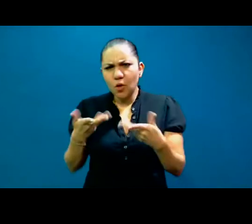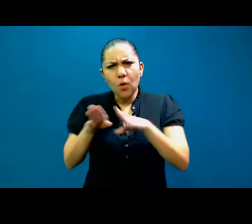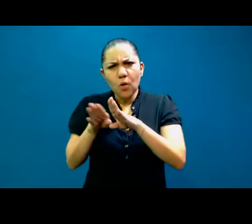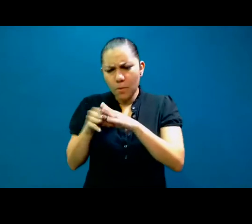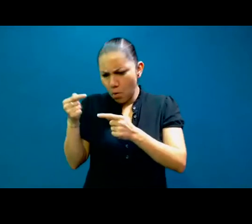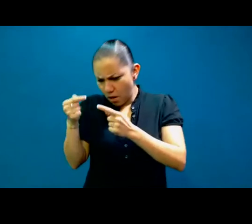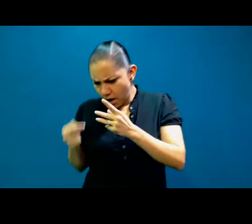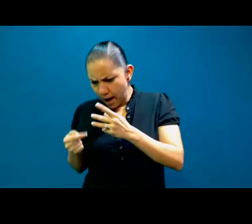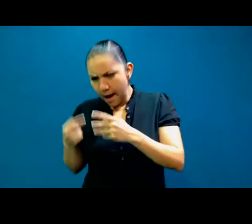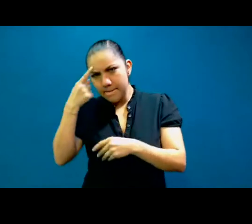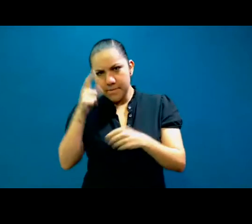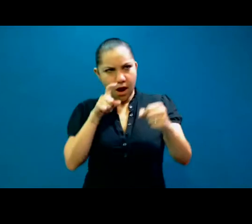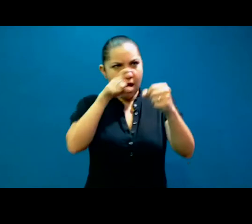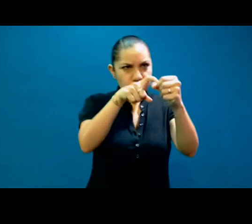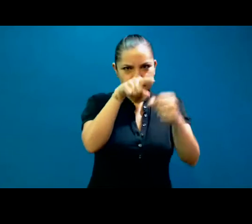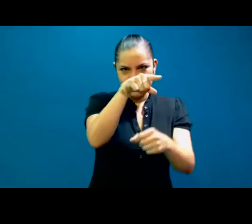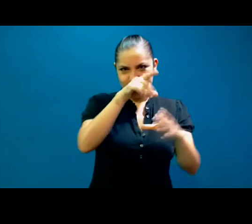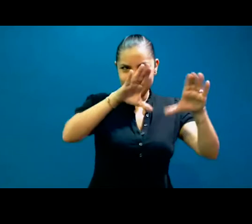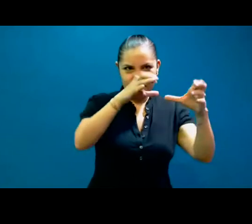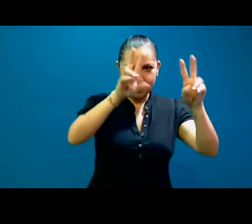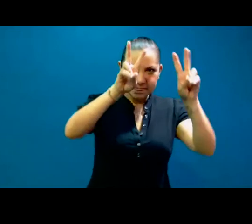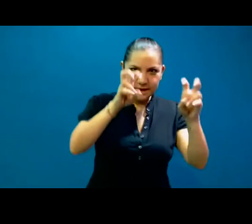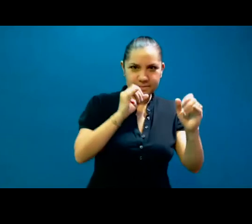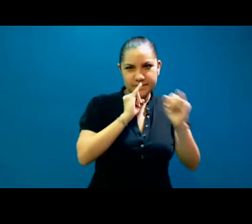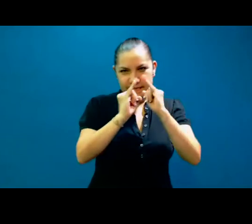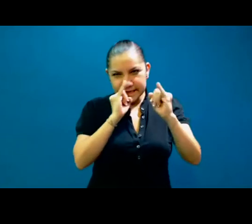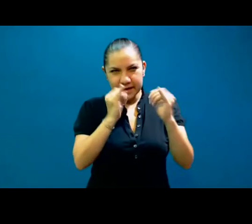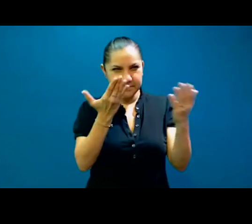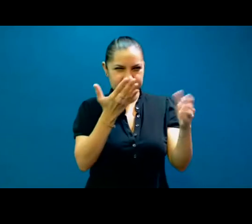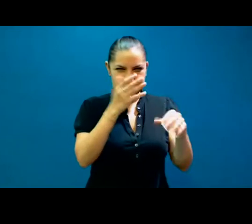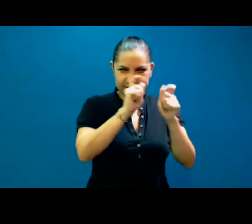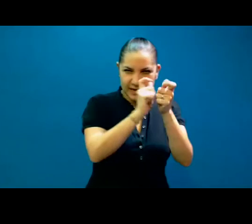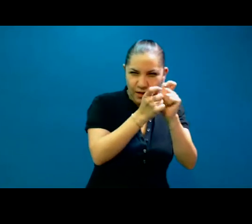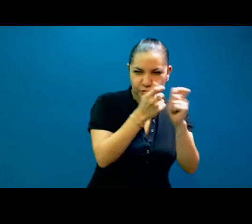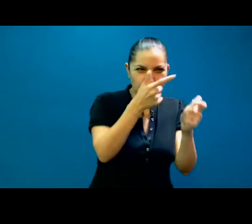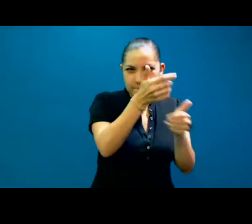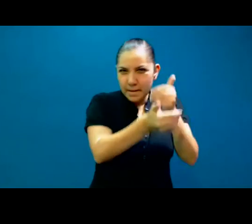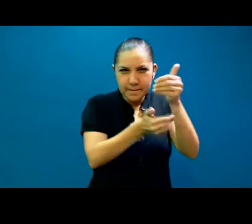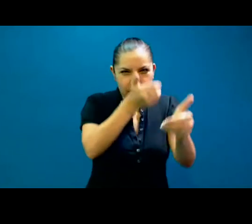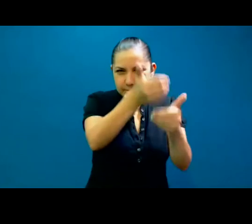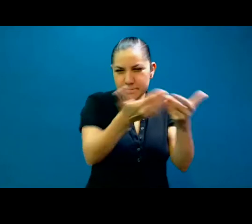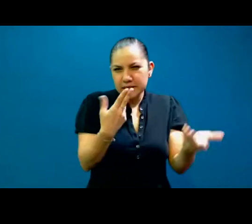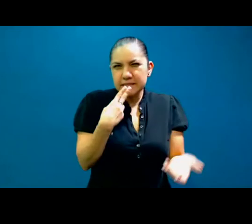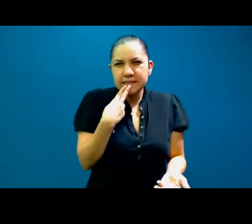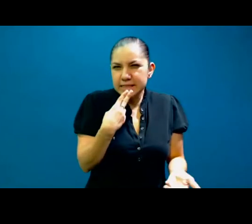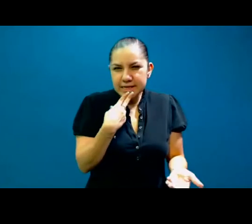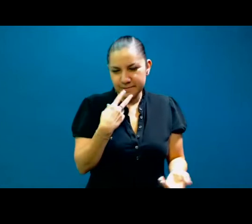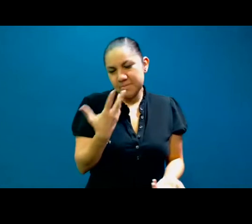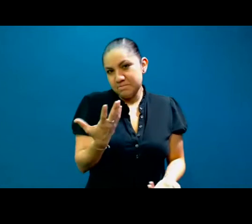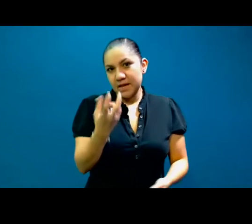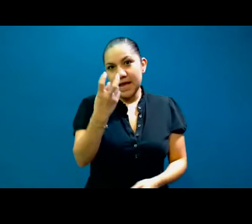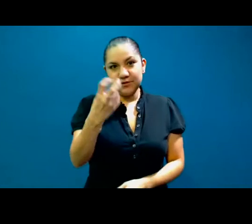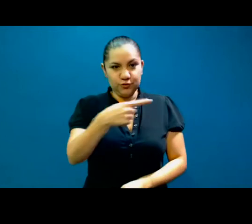profesión. también nos hemos dado también como este espacio para darnos